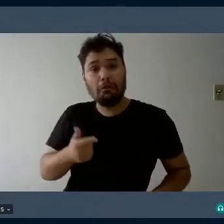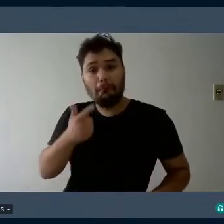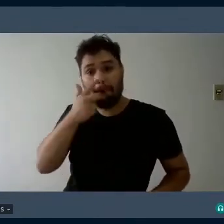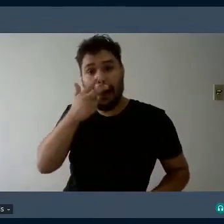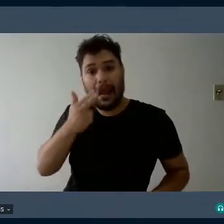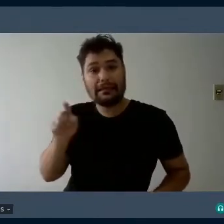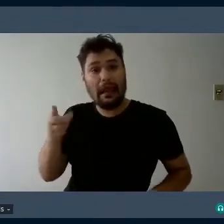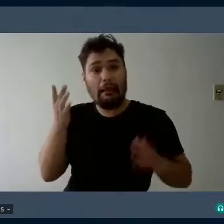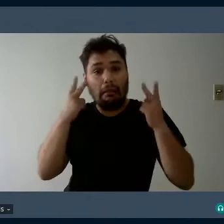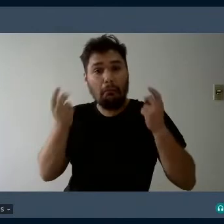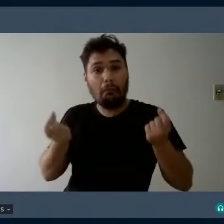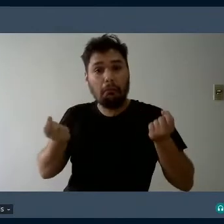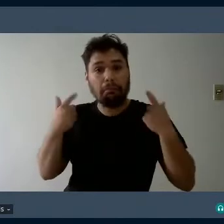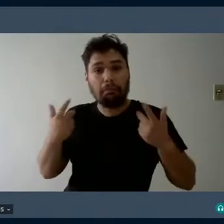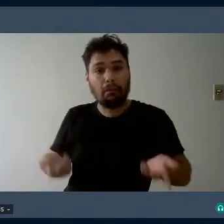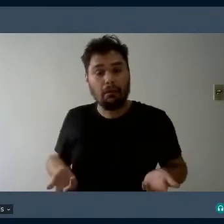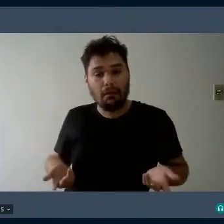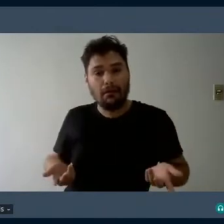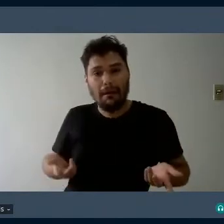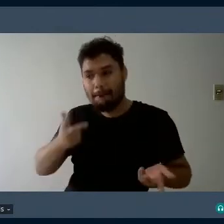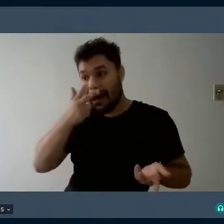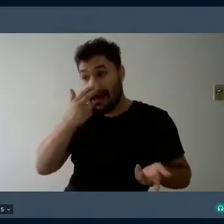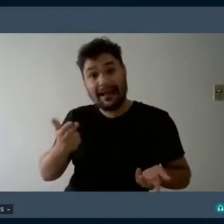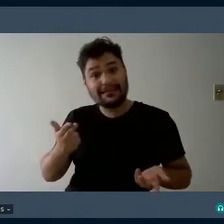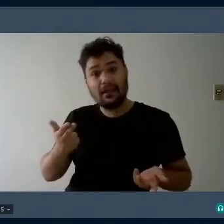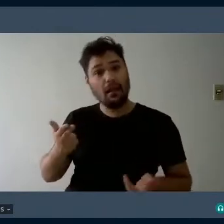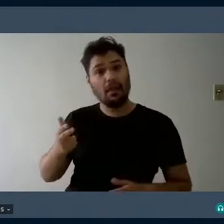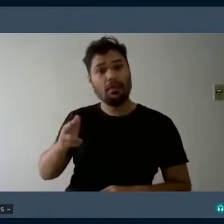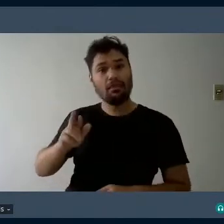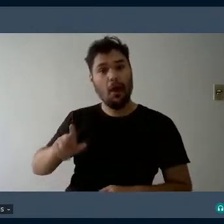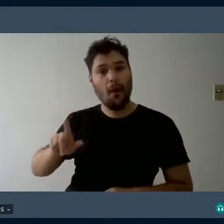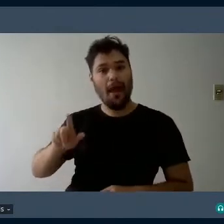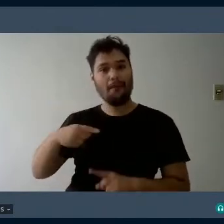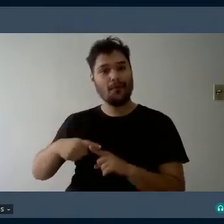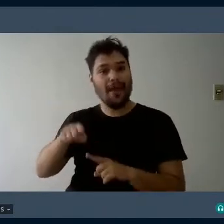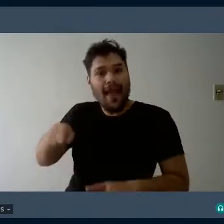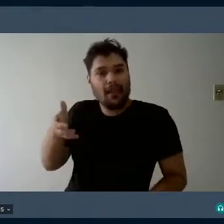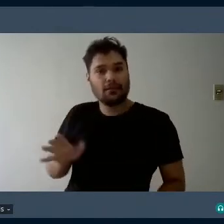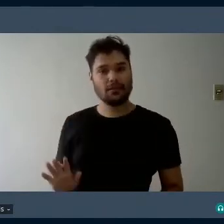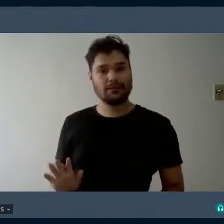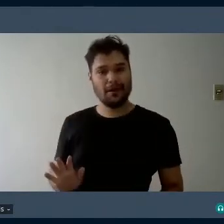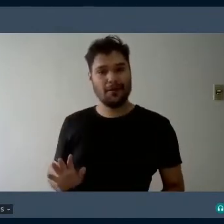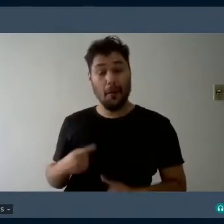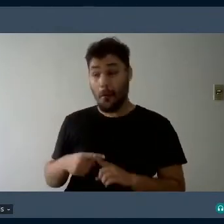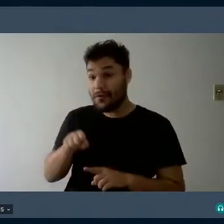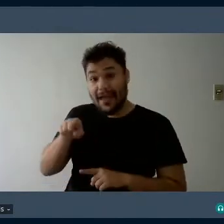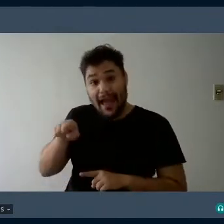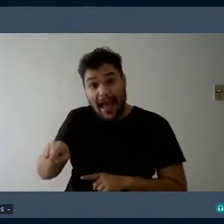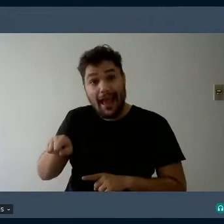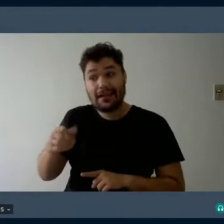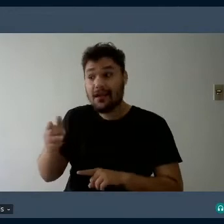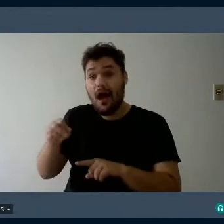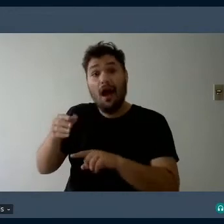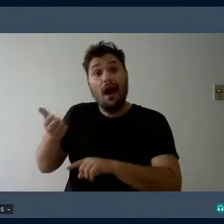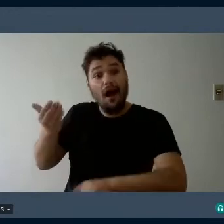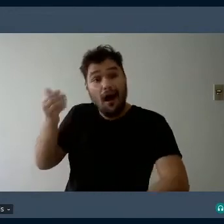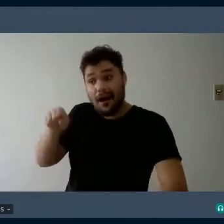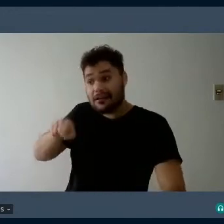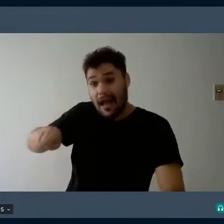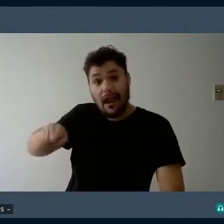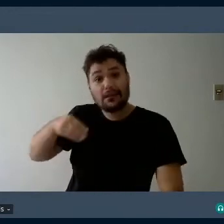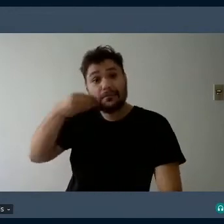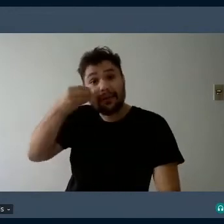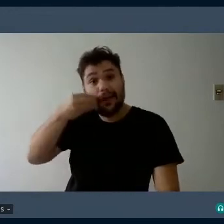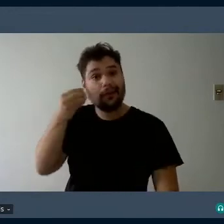da ignorância mesmo de não ter tido oportunidade de vivenciar isso antes pra poder falar